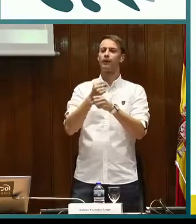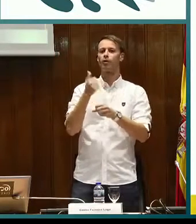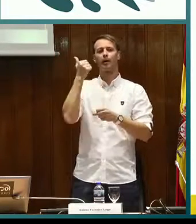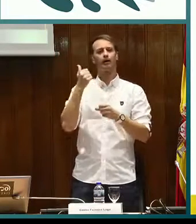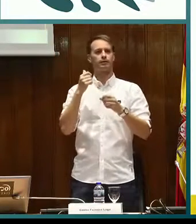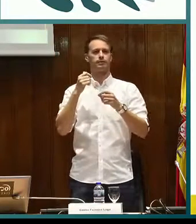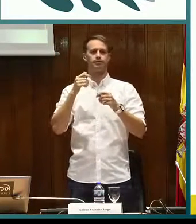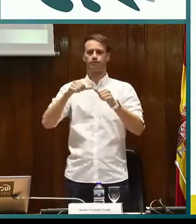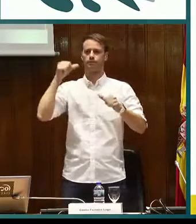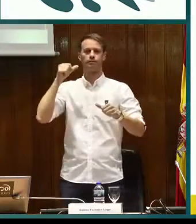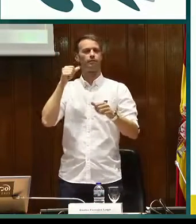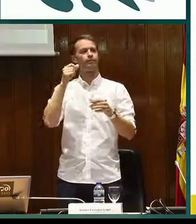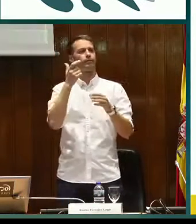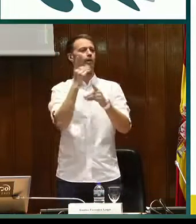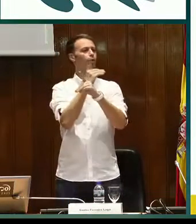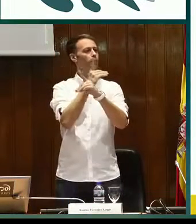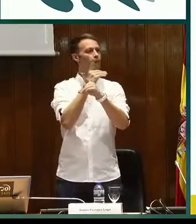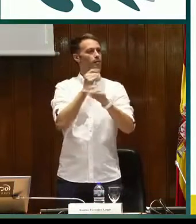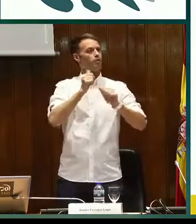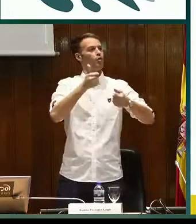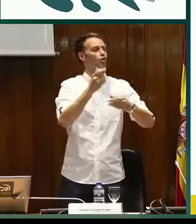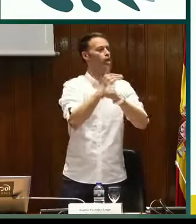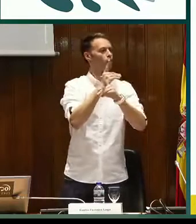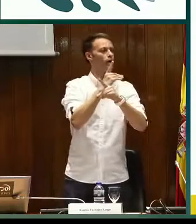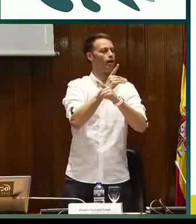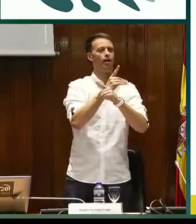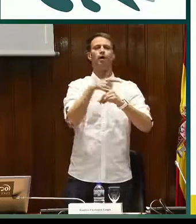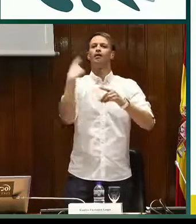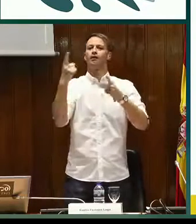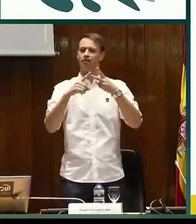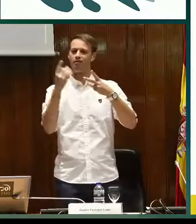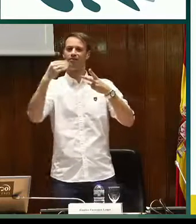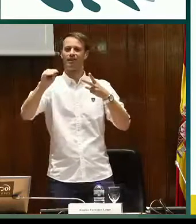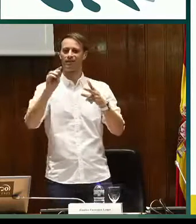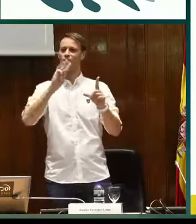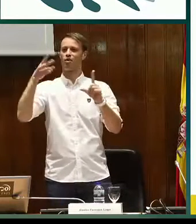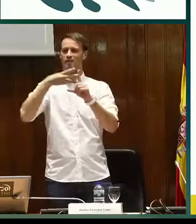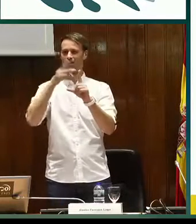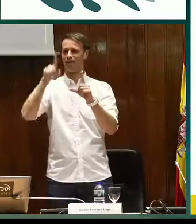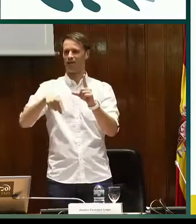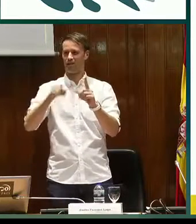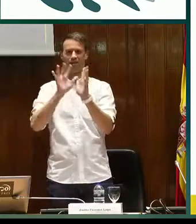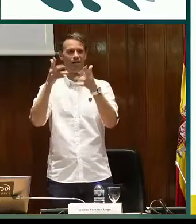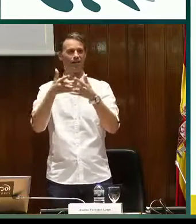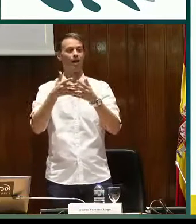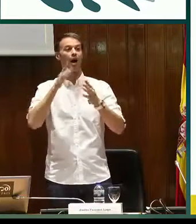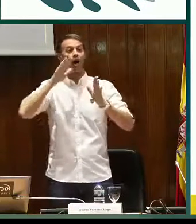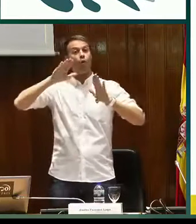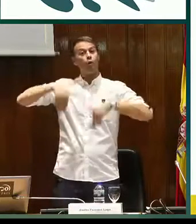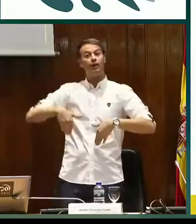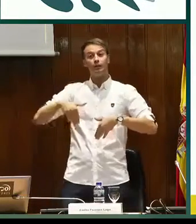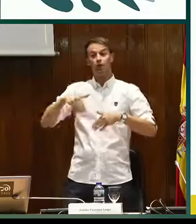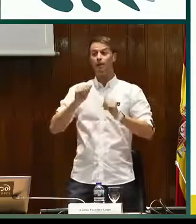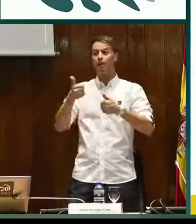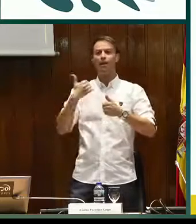Los trabajos de traducción en el ámbito que estamos diciendo, por ejemplo, a la hora de hacer los DVDs y